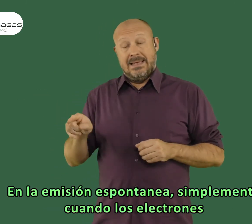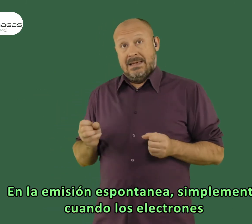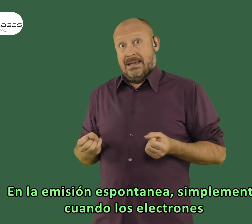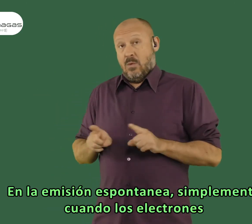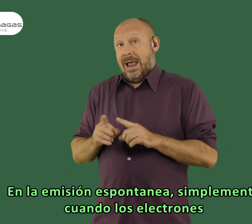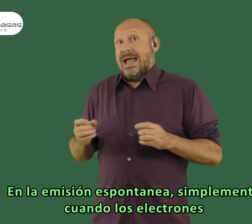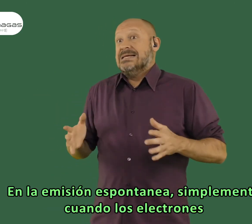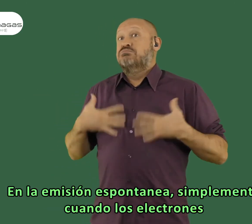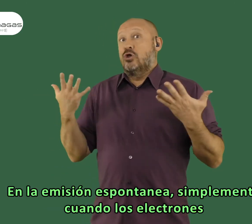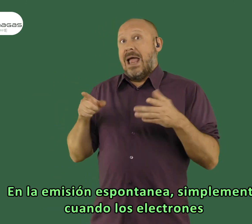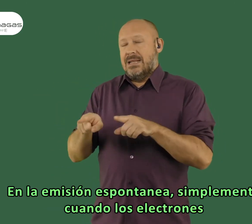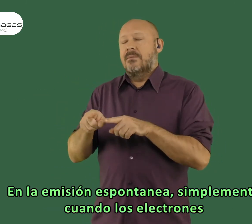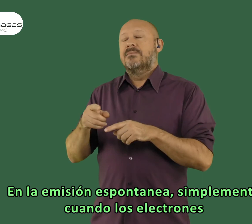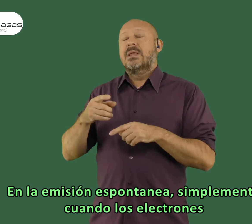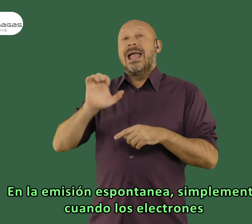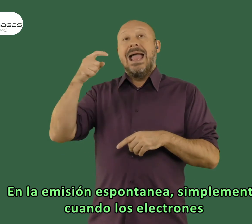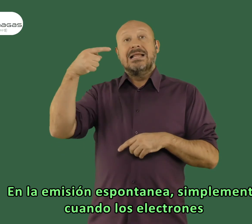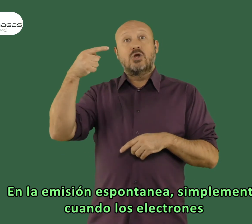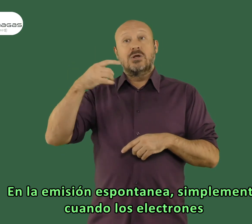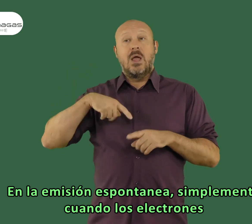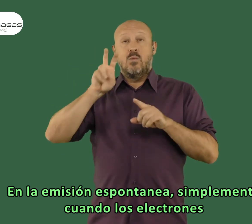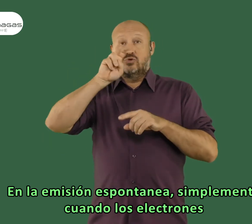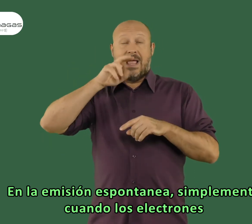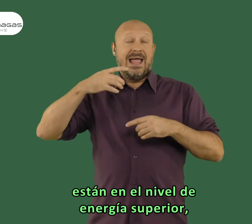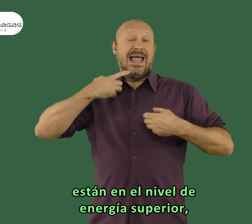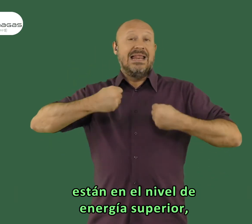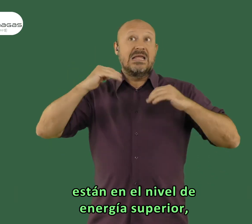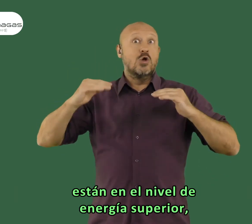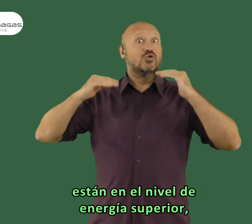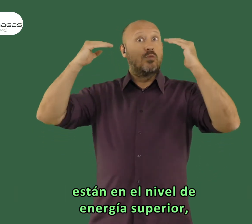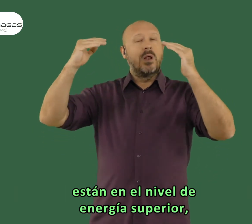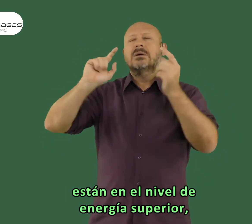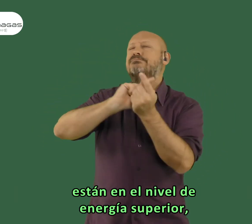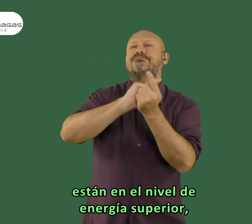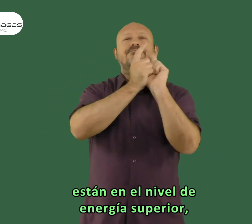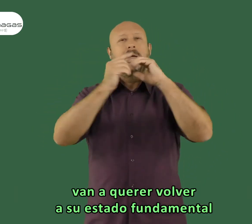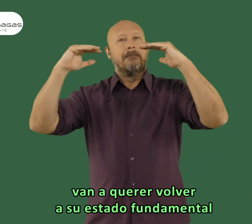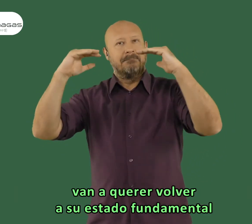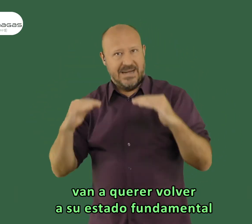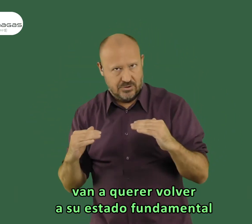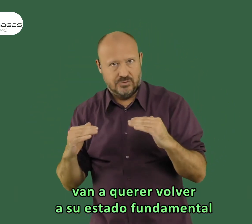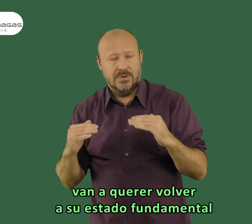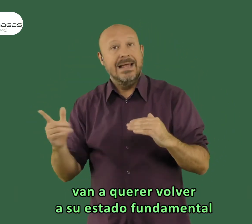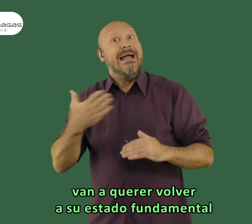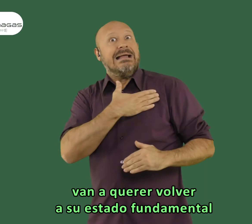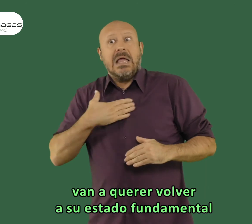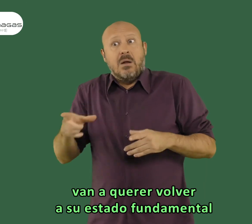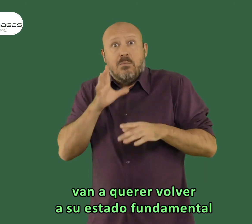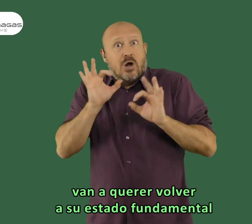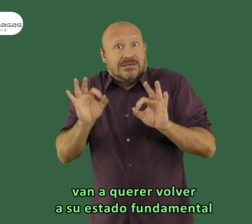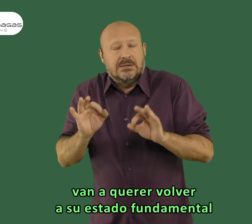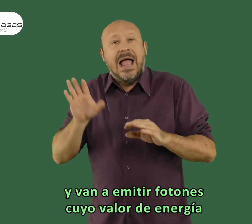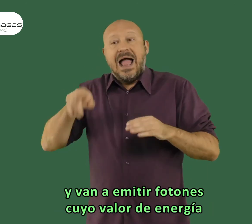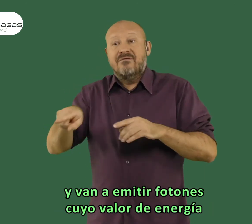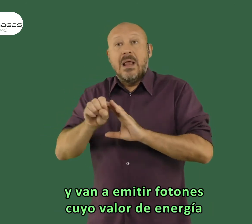La emisión espontánea es simplemente cuando los electrones están en niveles de energía superior van a querer volver a su estado